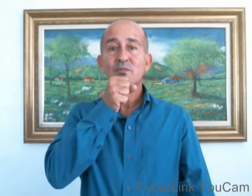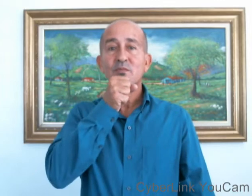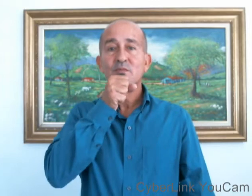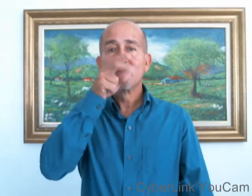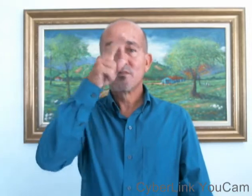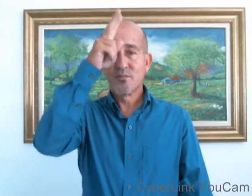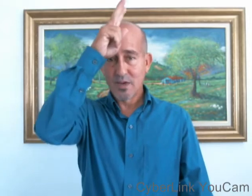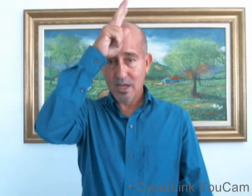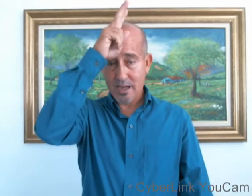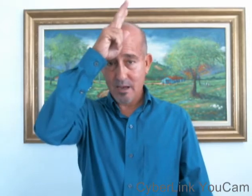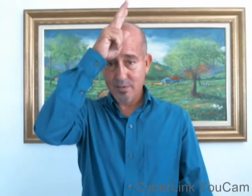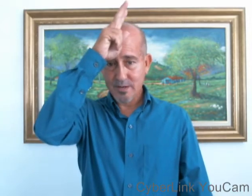La cabra.